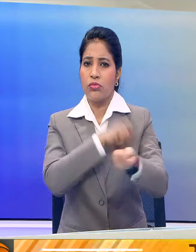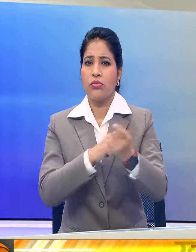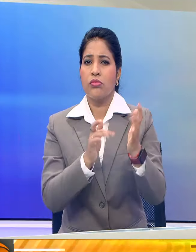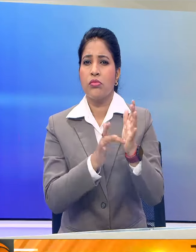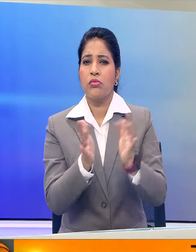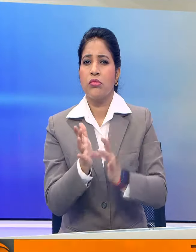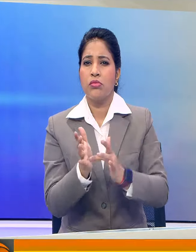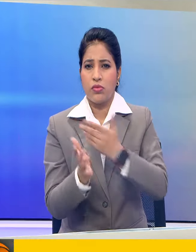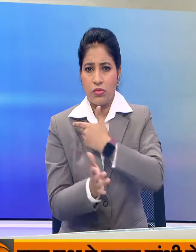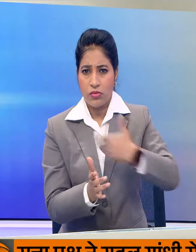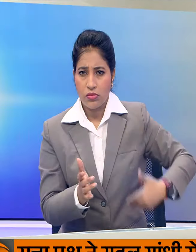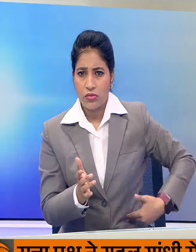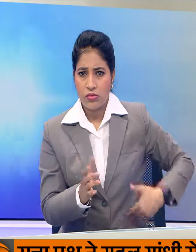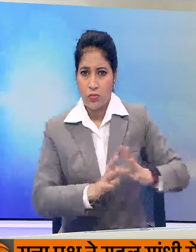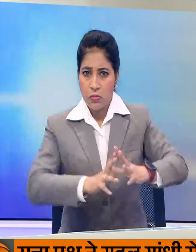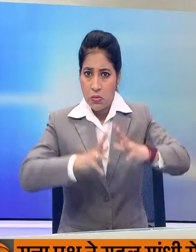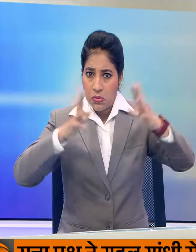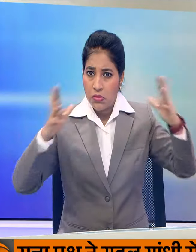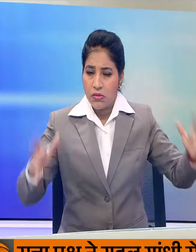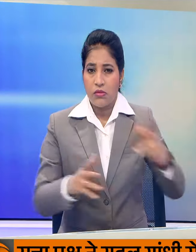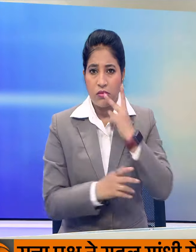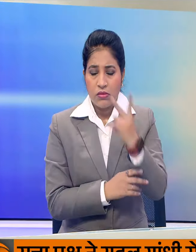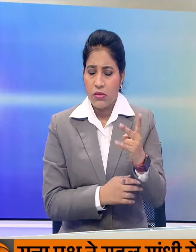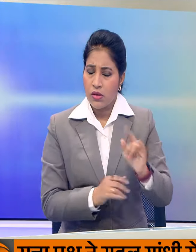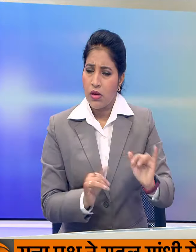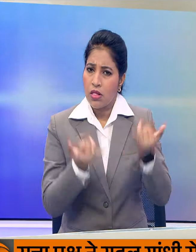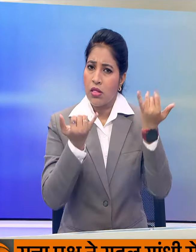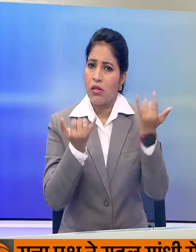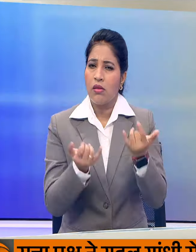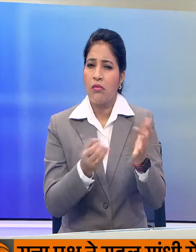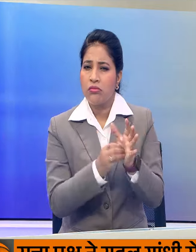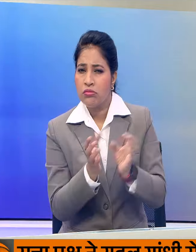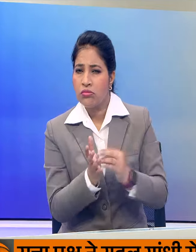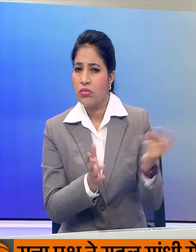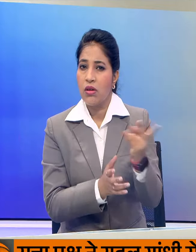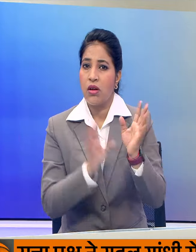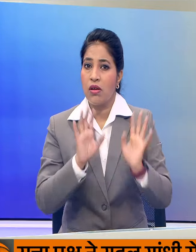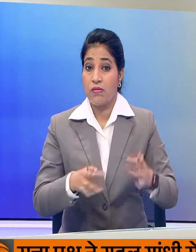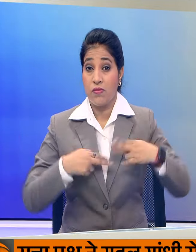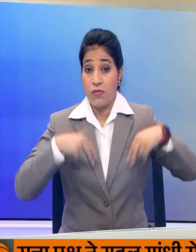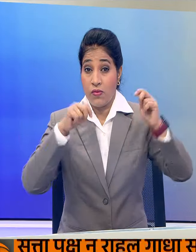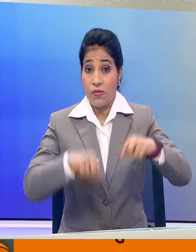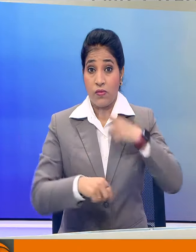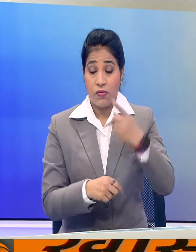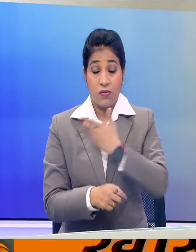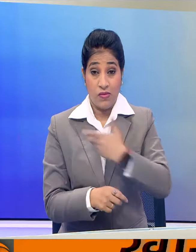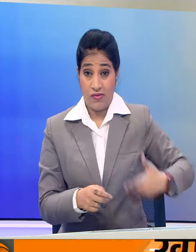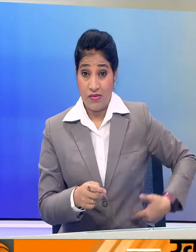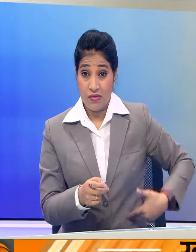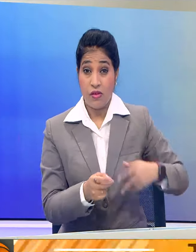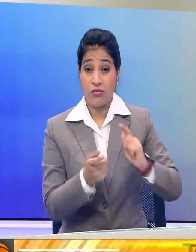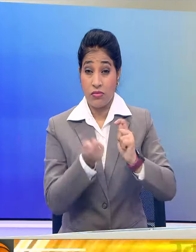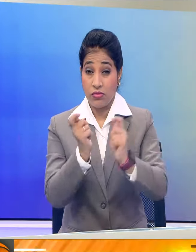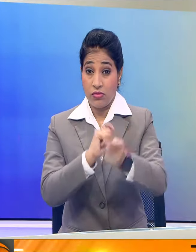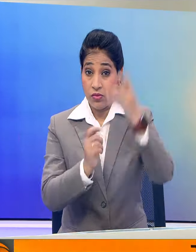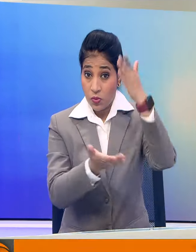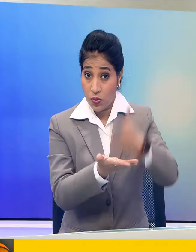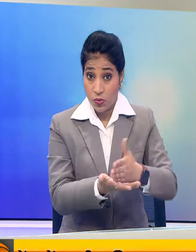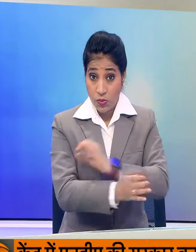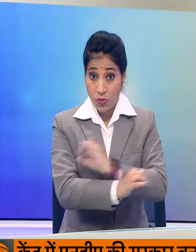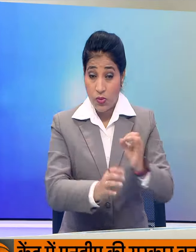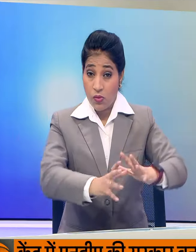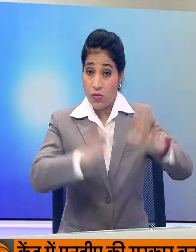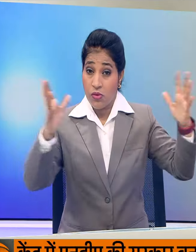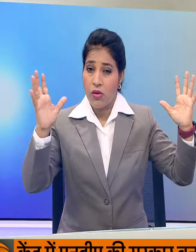वैद धर्मांदरन बड़े पैमाने पर किया जा रहा है हाई कोट ने कहा कि धर्मांदरन नहीं रोका गया तो देश की बहुत संख्यक